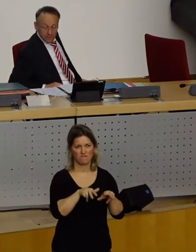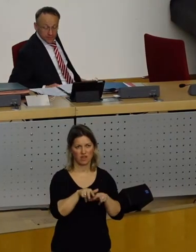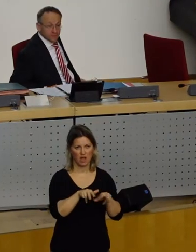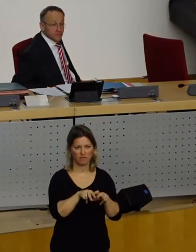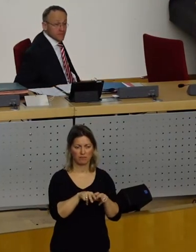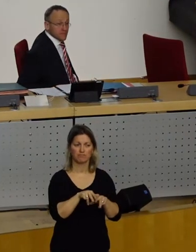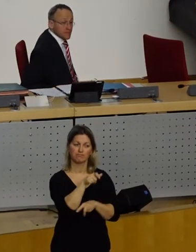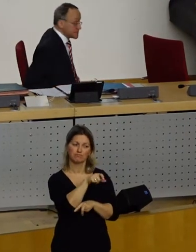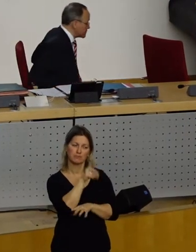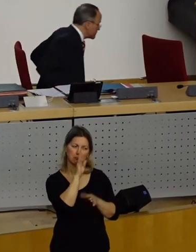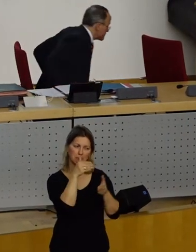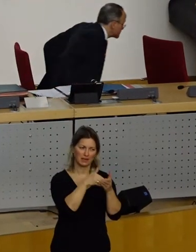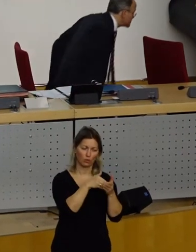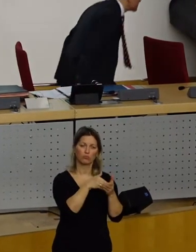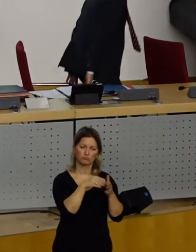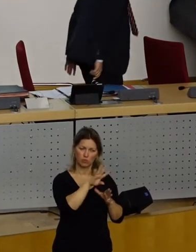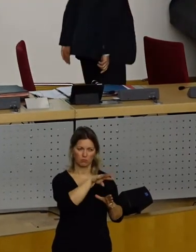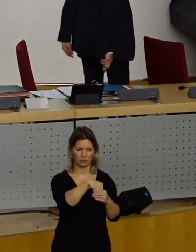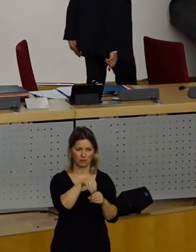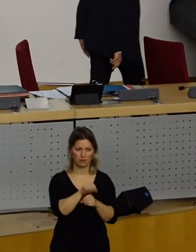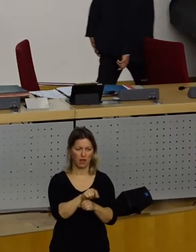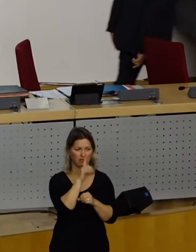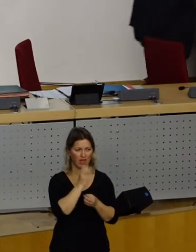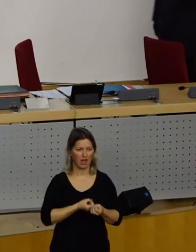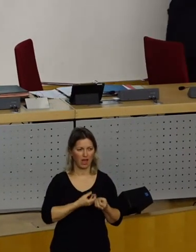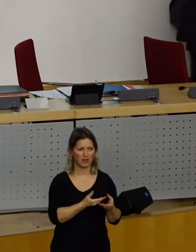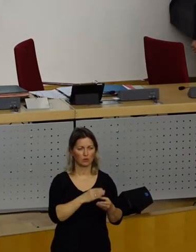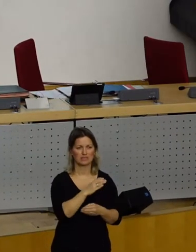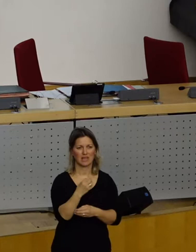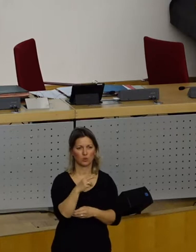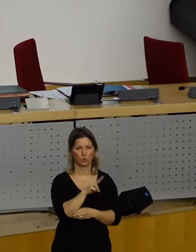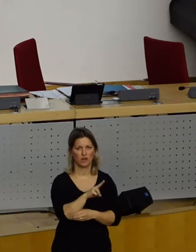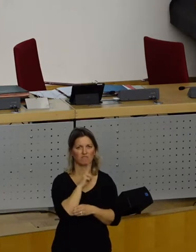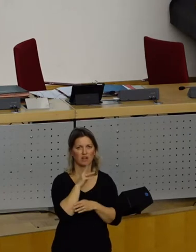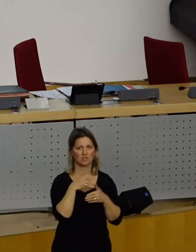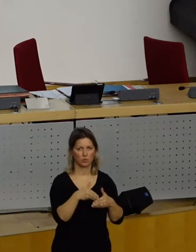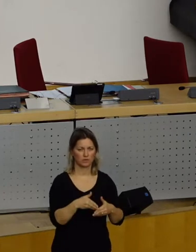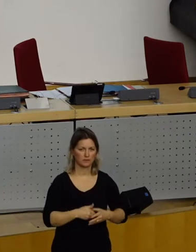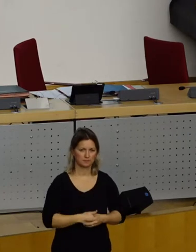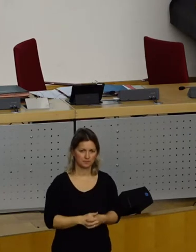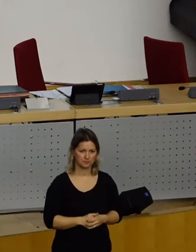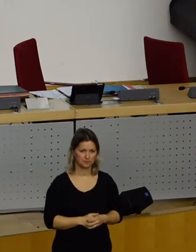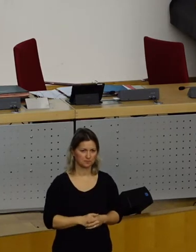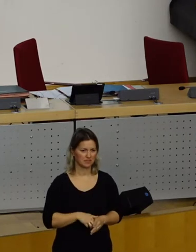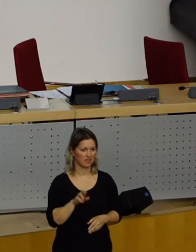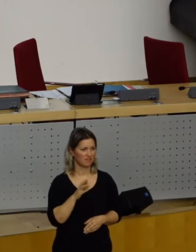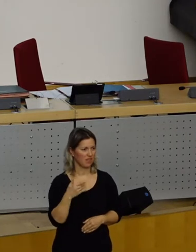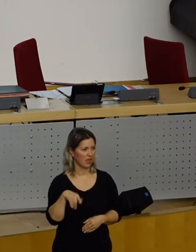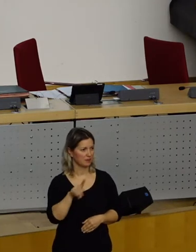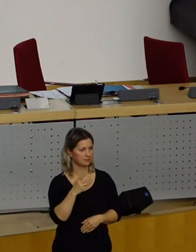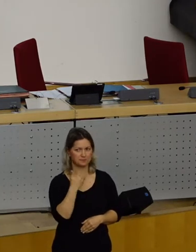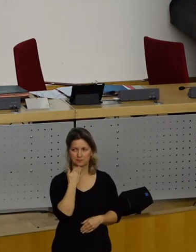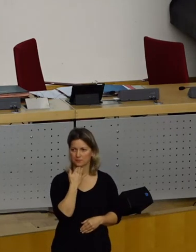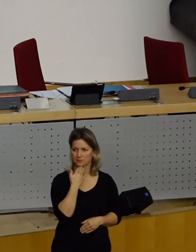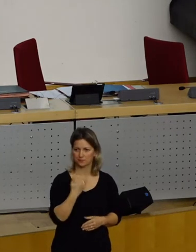Menschen mit Behinderung ermöglichen. Einreicher ist hier die CDU-Fraktion. Wer möchte es uns